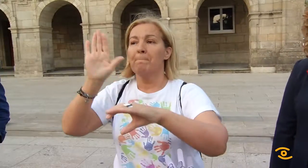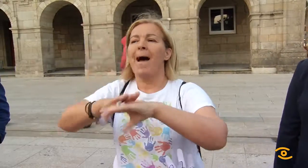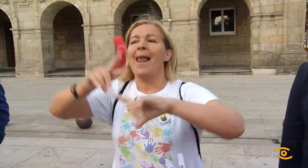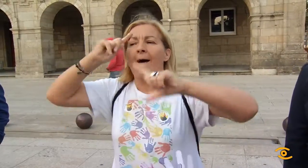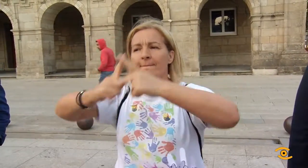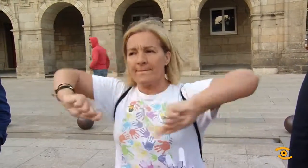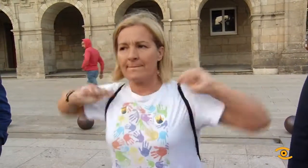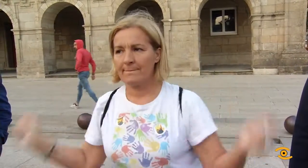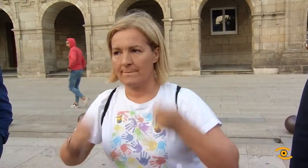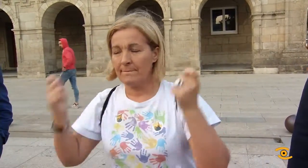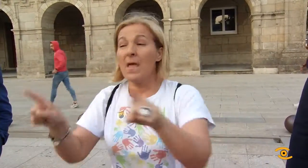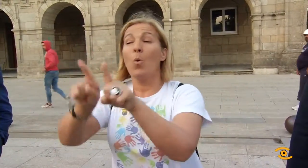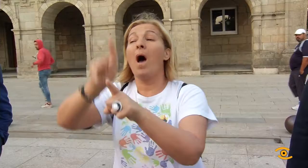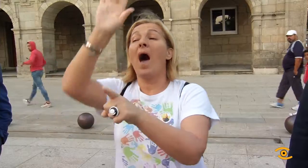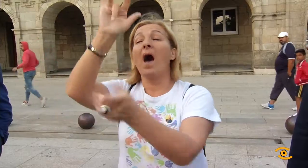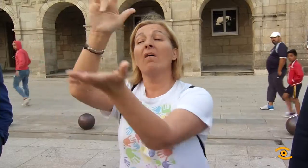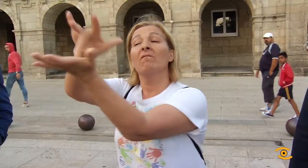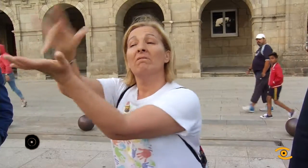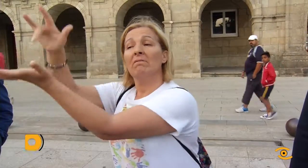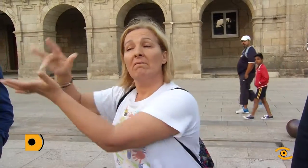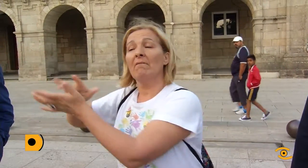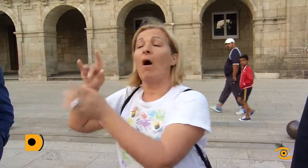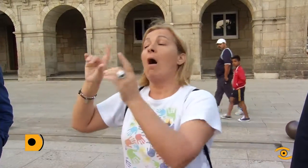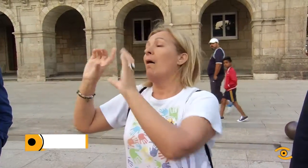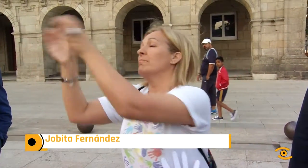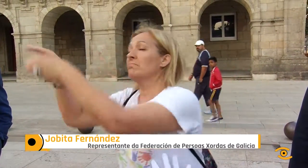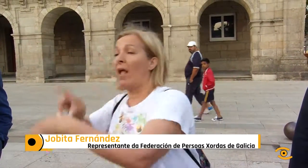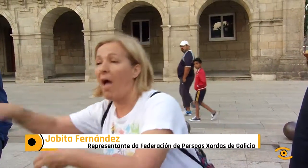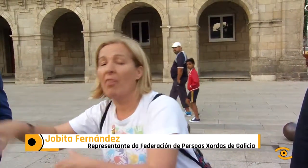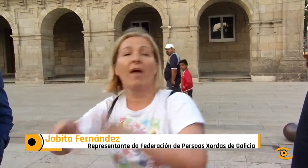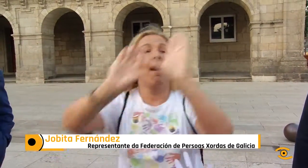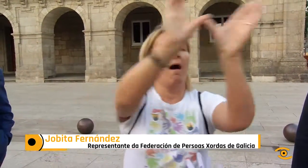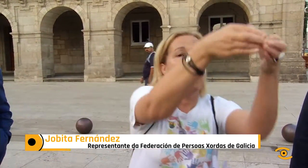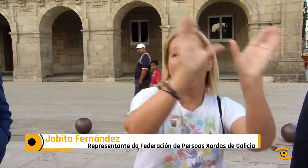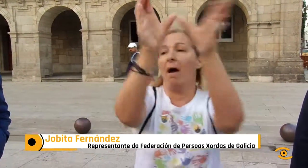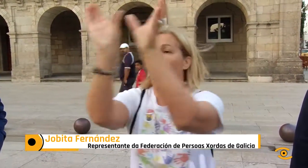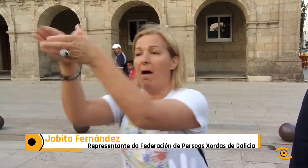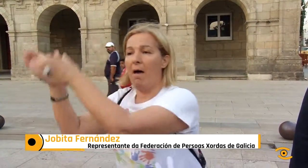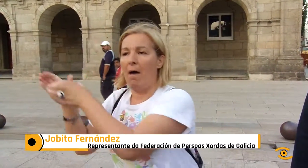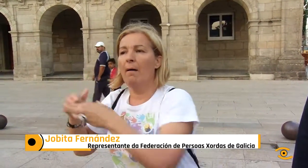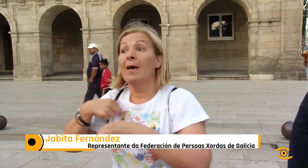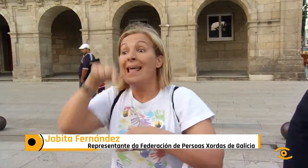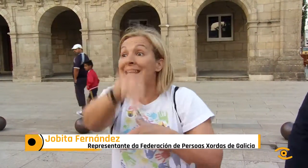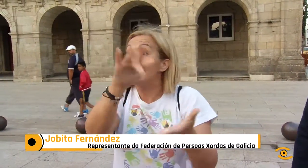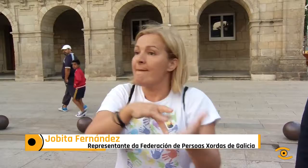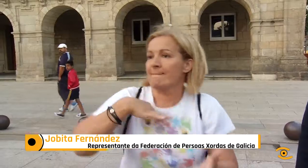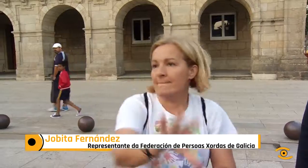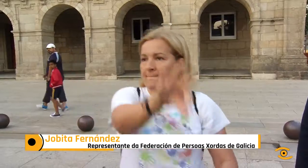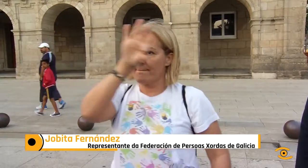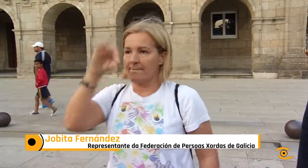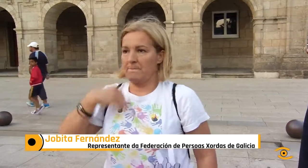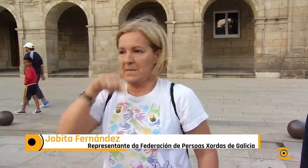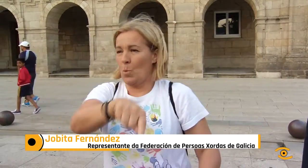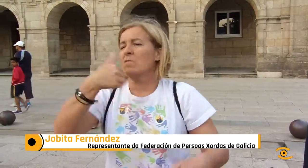Escogemos un día de todo o ano para darle difusión, igual que hai outros tipos de fechas, a lo mejor da Asociación contra o Cáncer, ou outro tipo de colectivos,